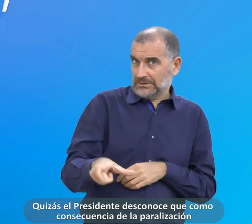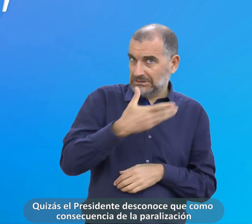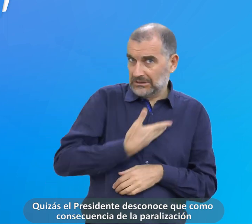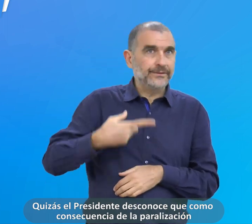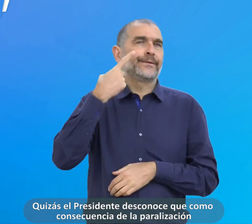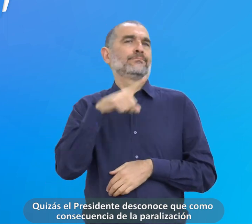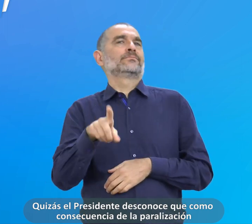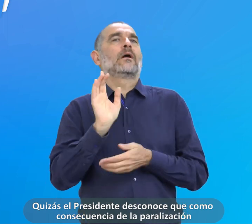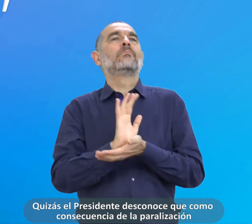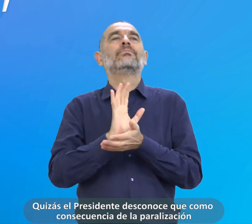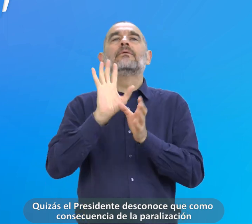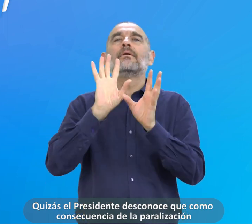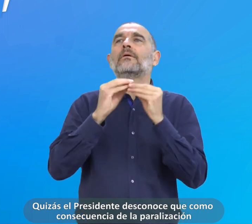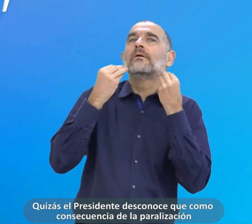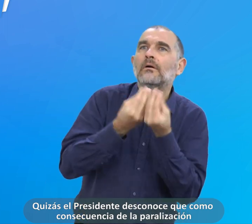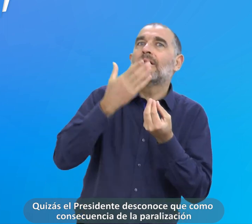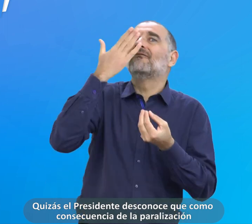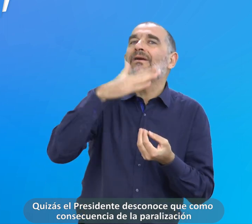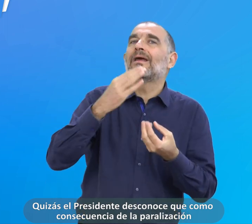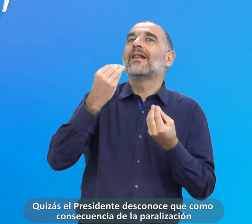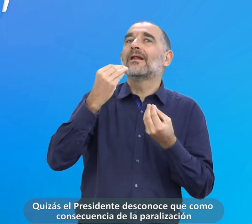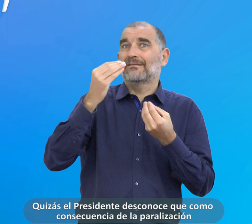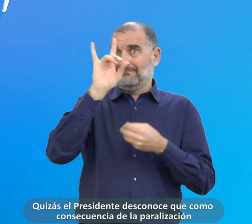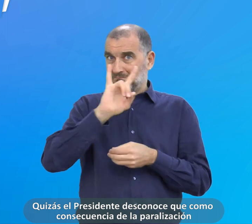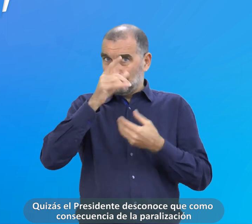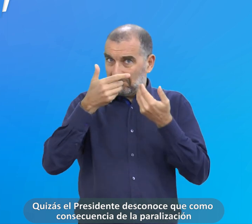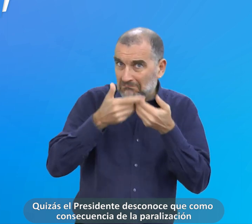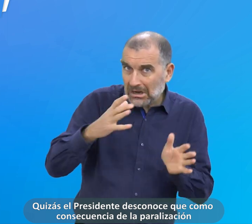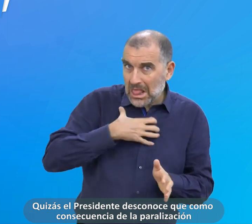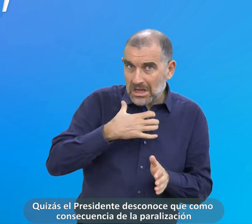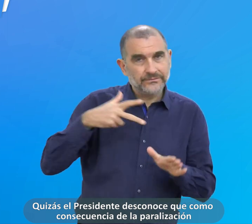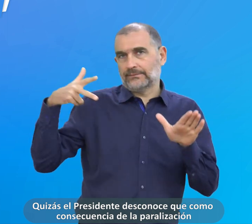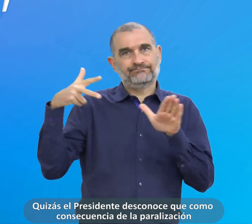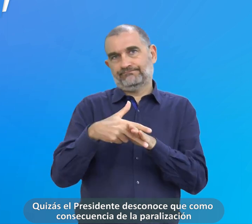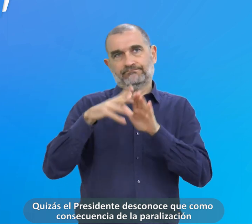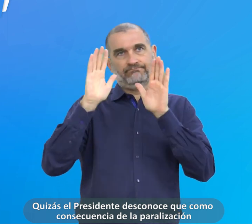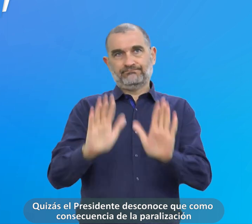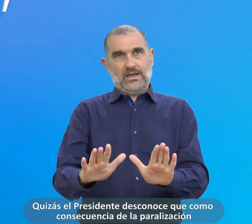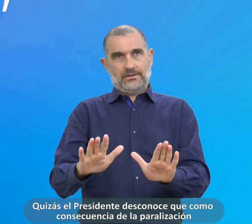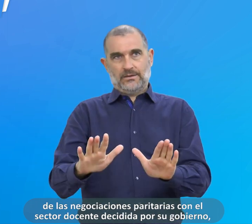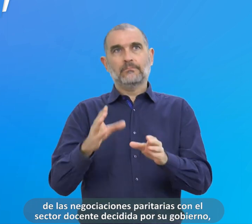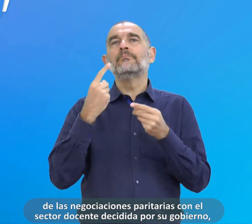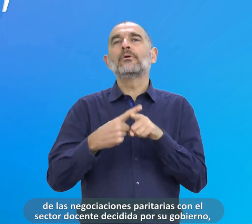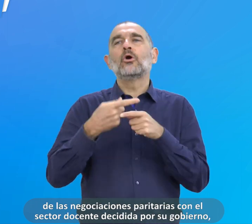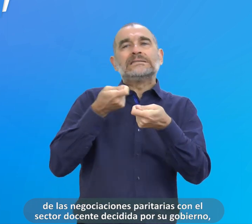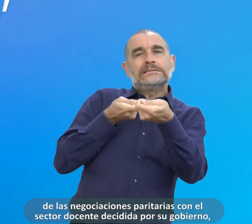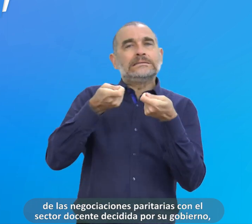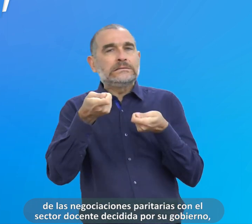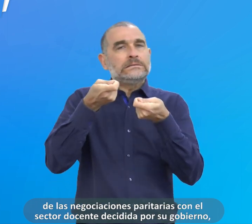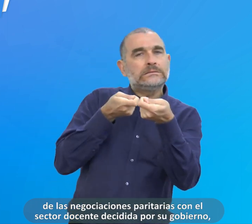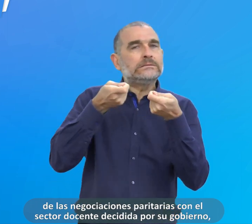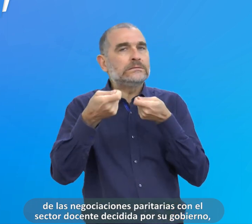Quizás el presidente desconoce que como consecuencia de la paralización de las negociaciones